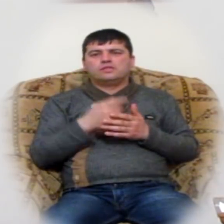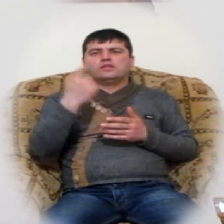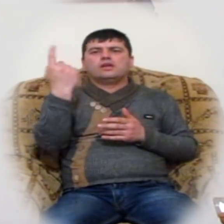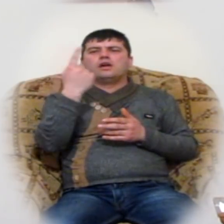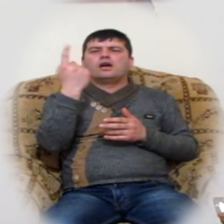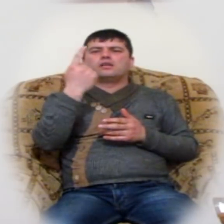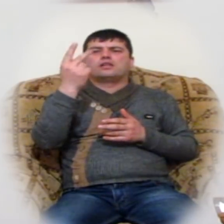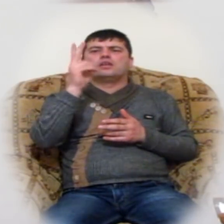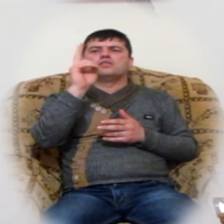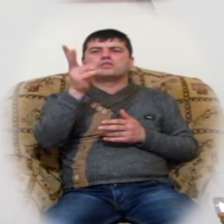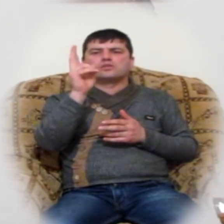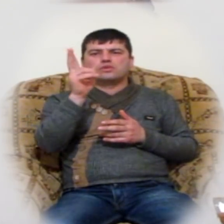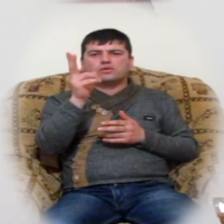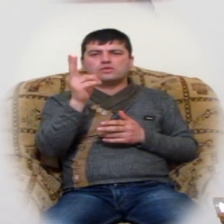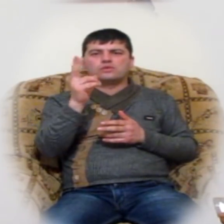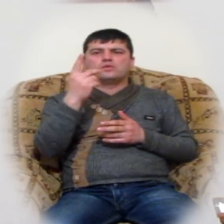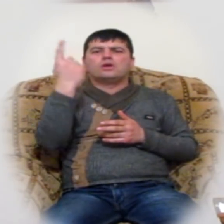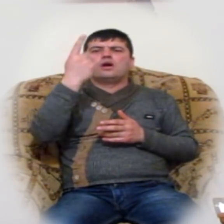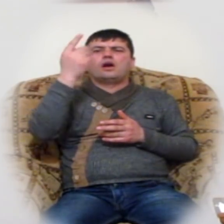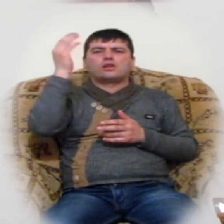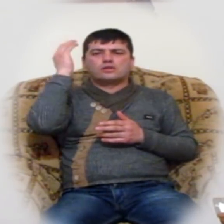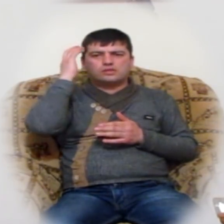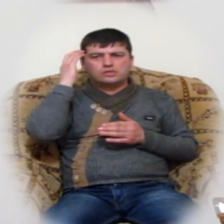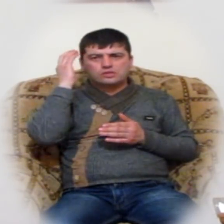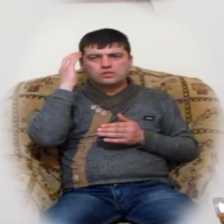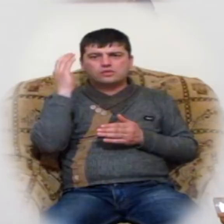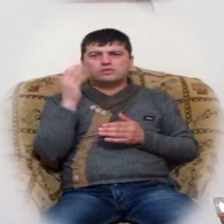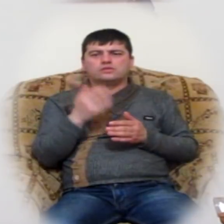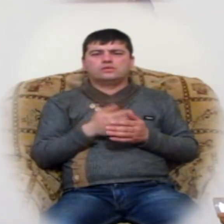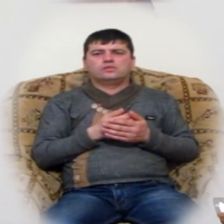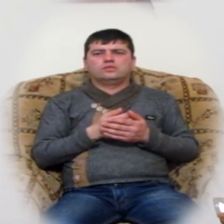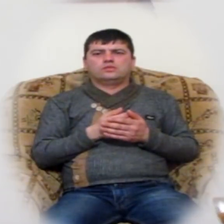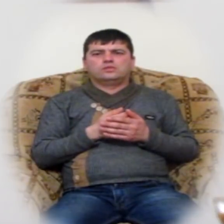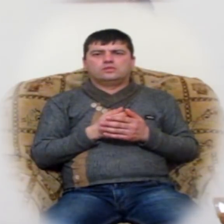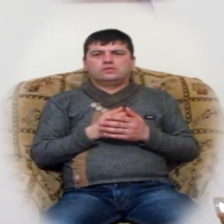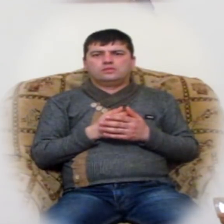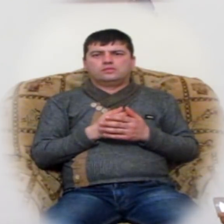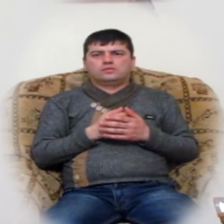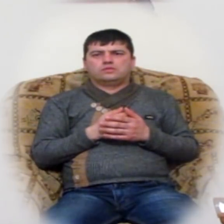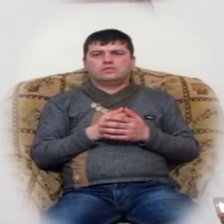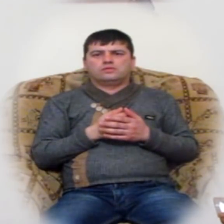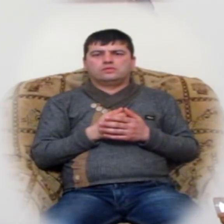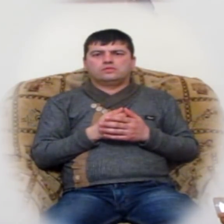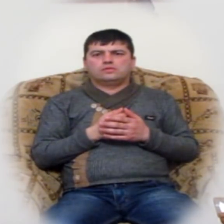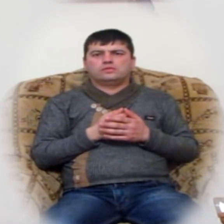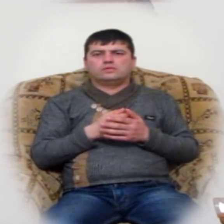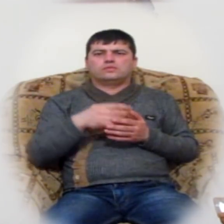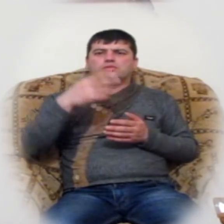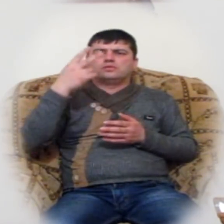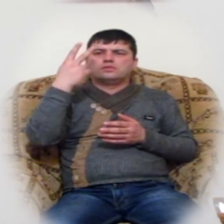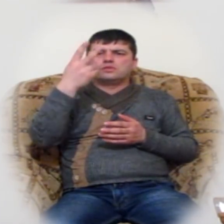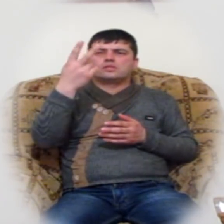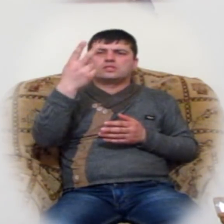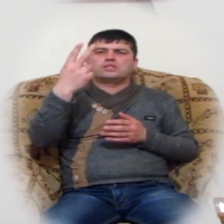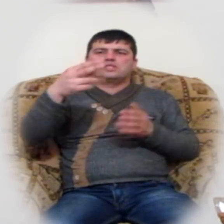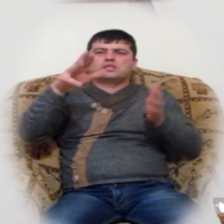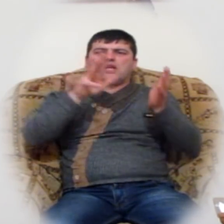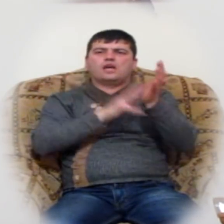ացիս ուրեմը առաջի գլուղ 29 երորդ խոսկիս կկարտամ